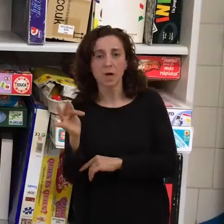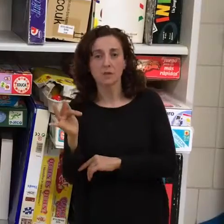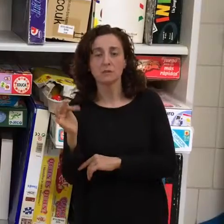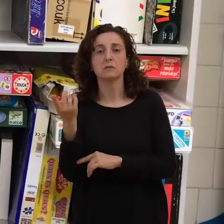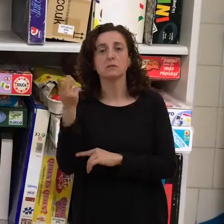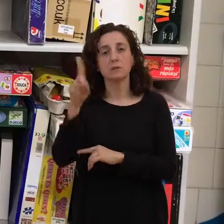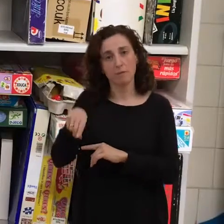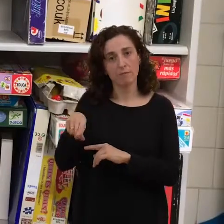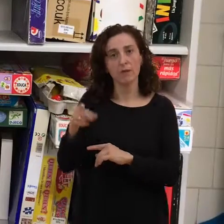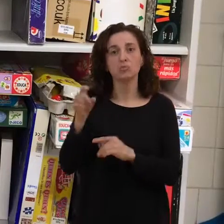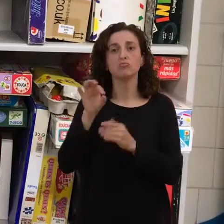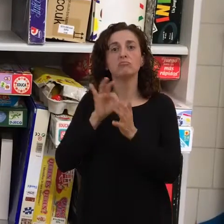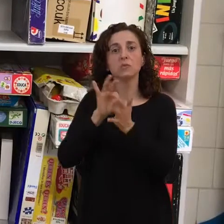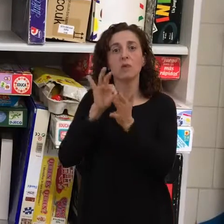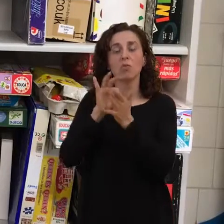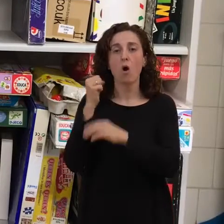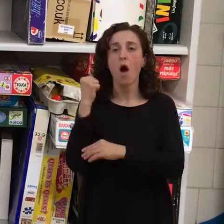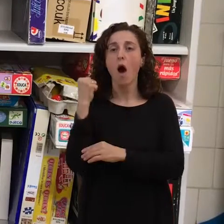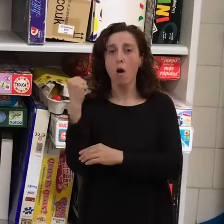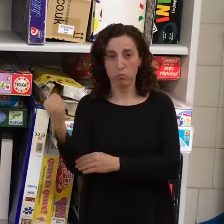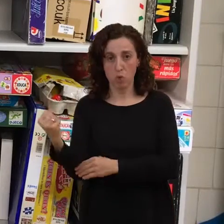tenemos un servicio de apoyo escolar.